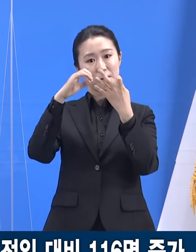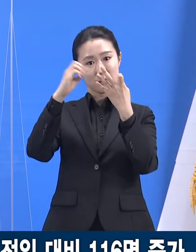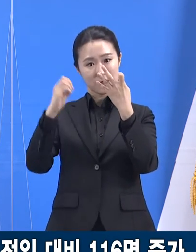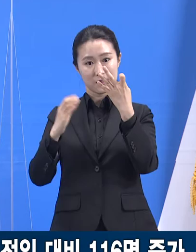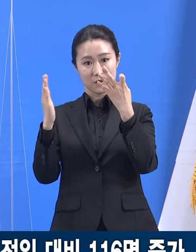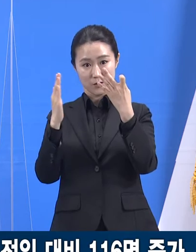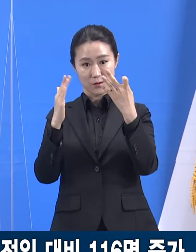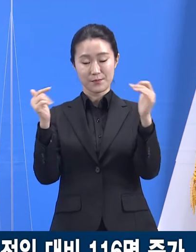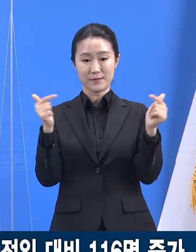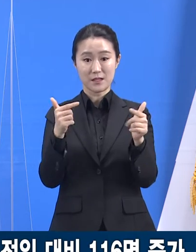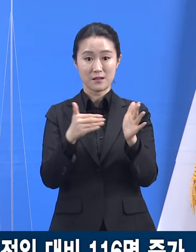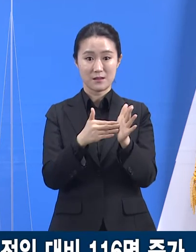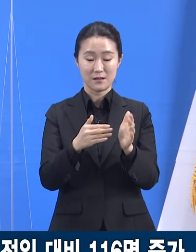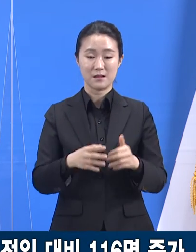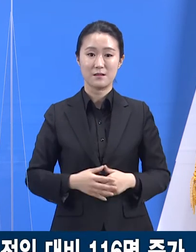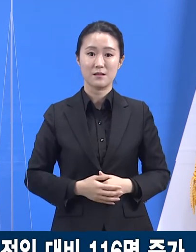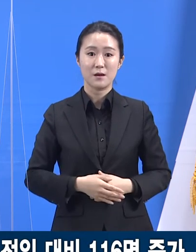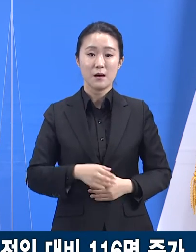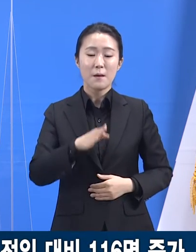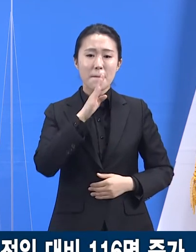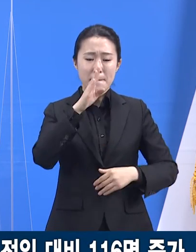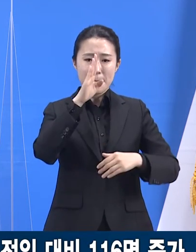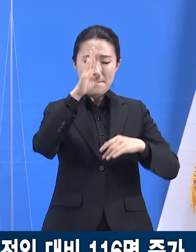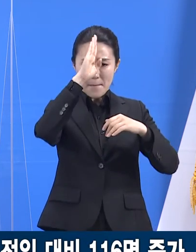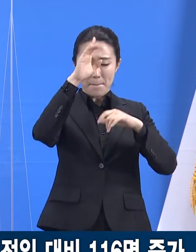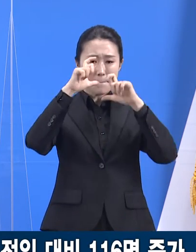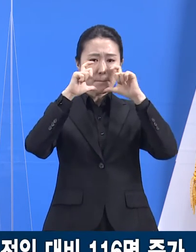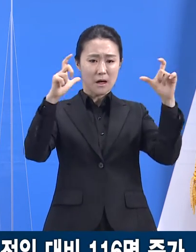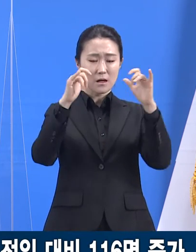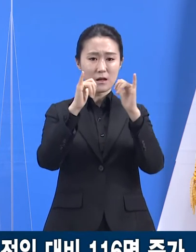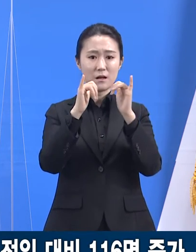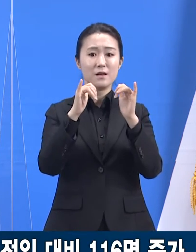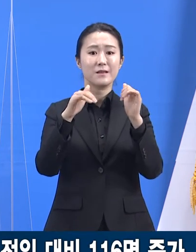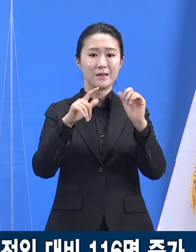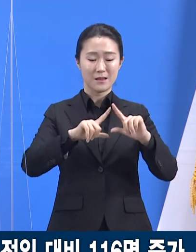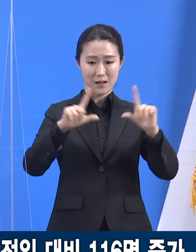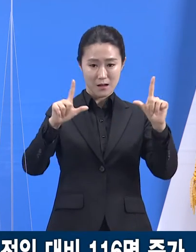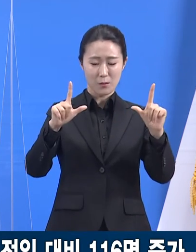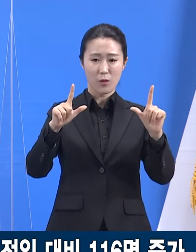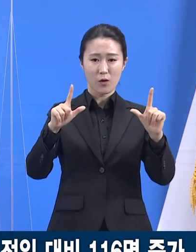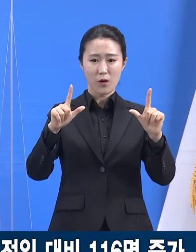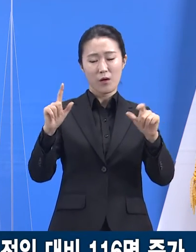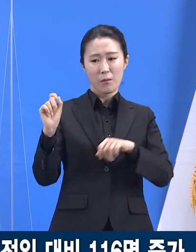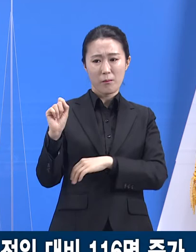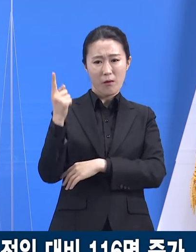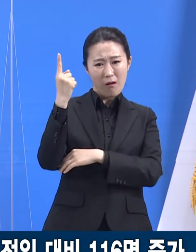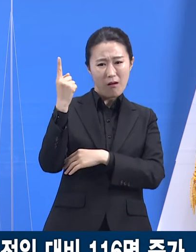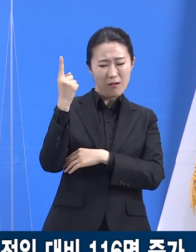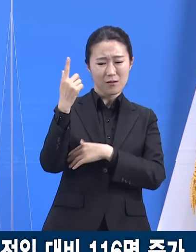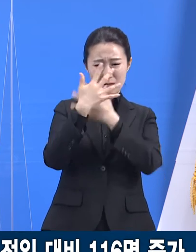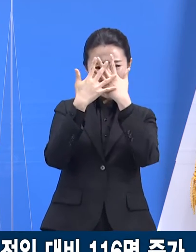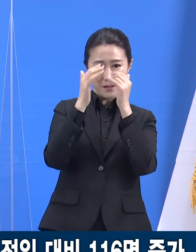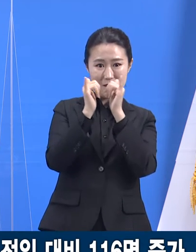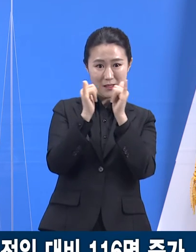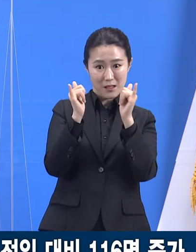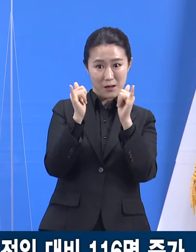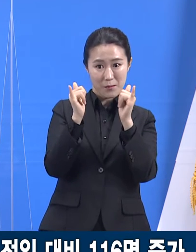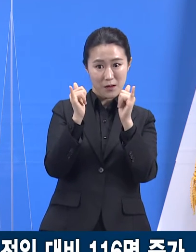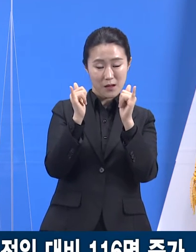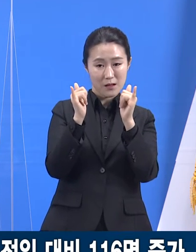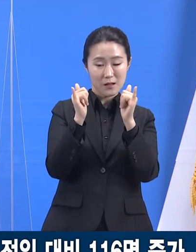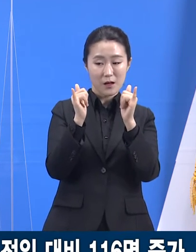진단일 당시 감염 경로를 알 수 없는 확진자는 일평균 52명으로 전주